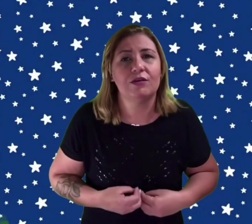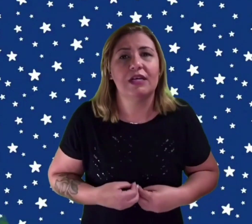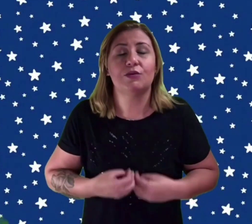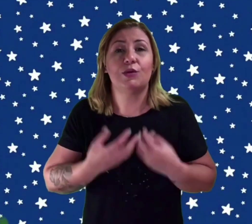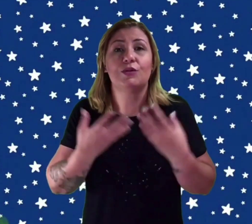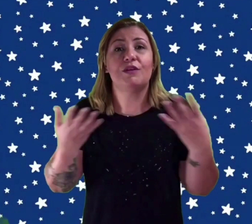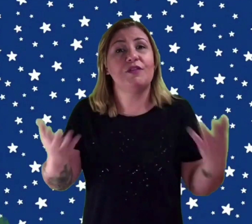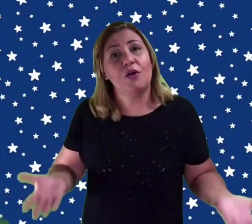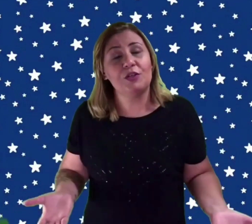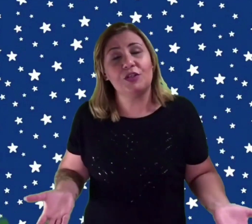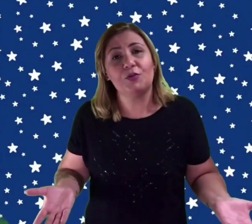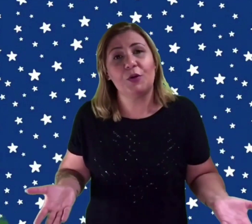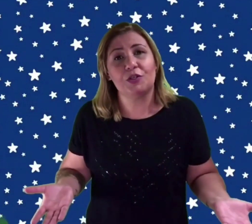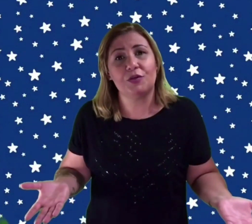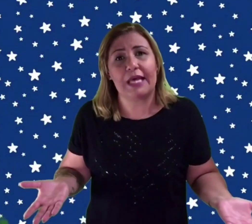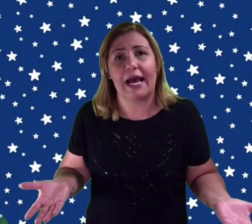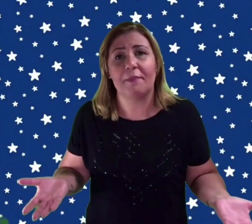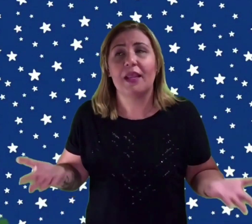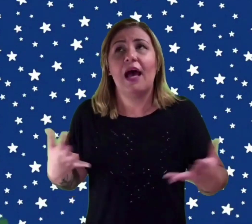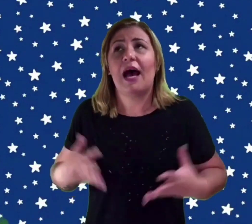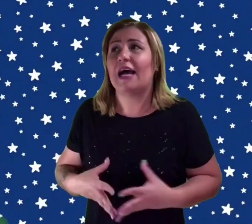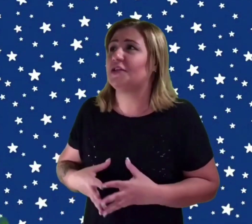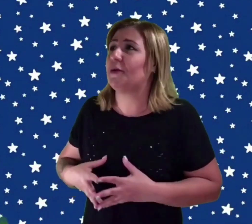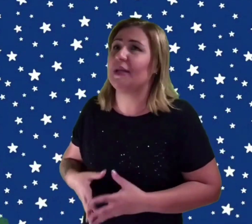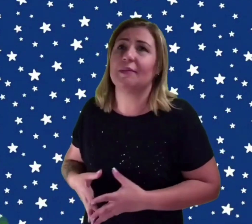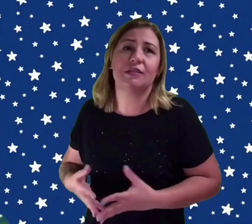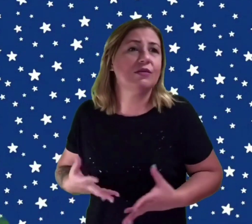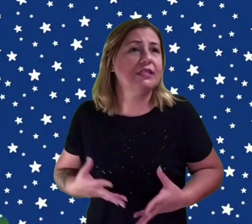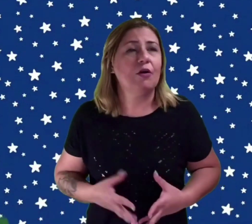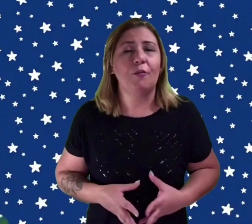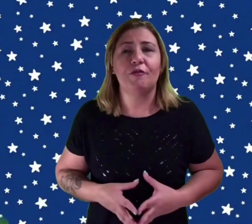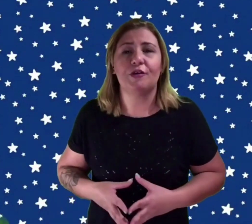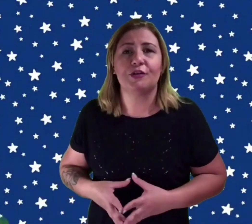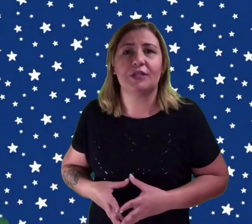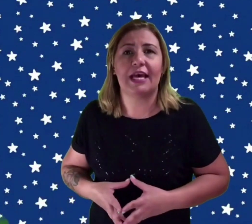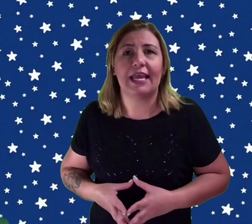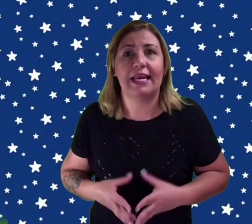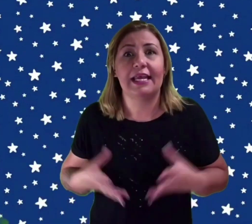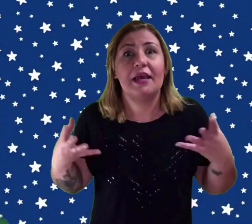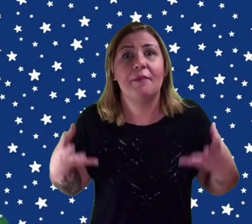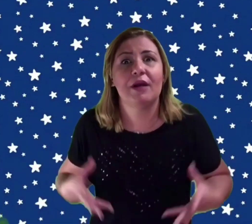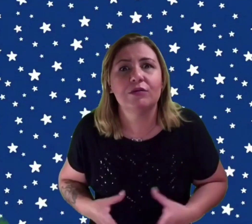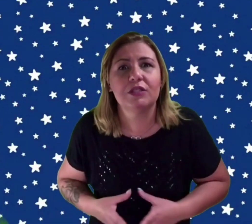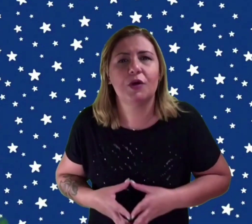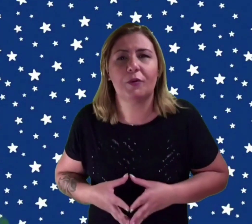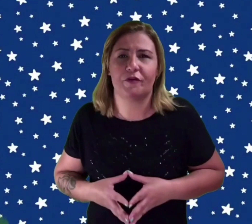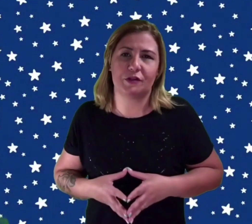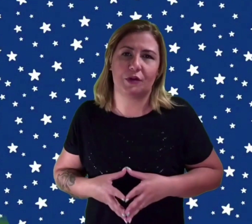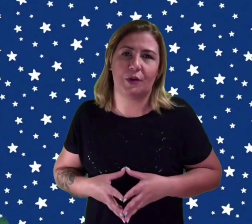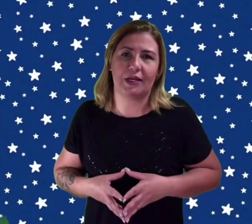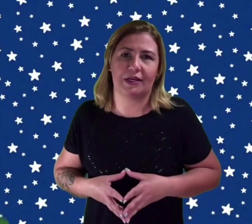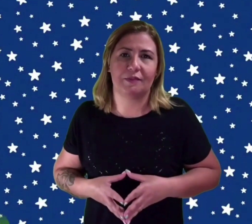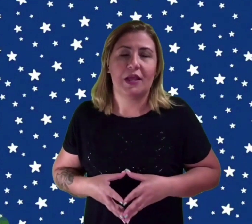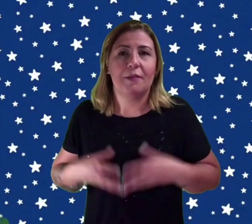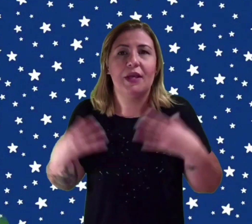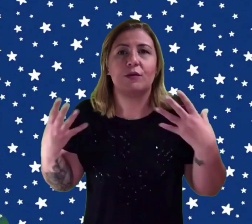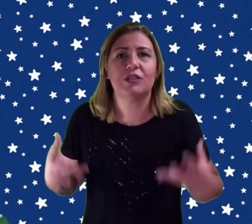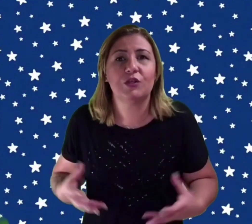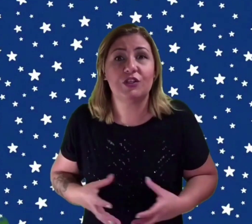no lugar do outro e ver como a gente pode ajudar. Ah, tia Pri, mas eu não sei como eu vou ajudar ele. Pergunta à sua professora, pergunta à sua